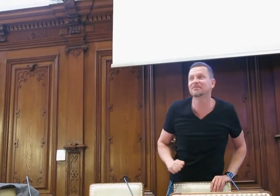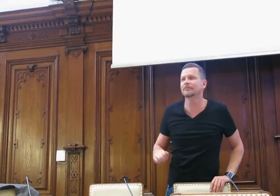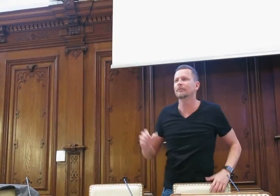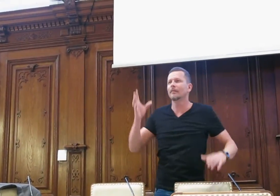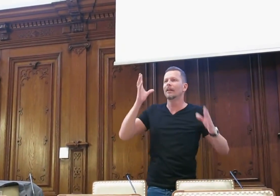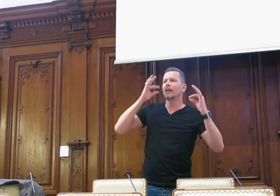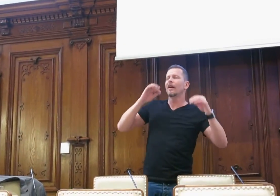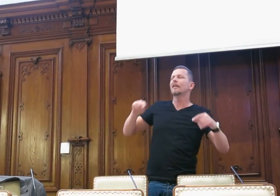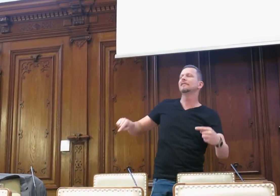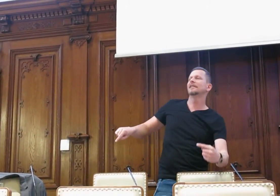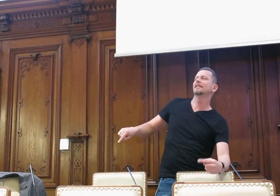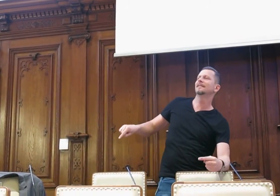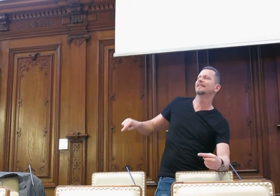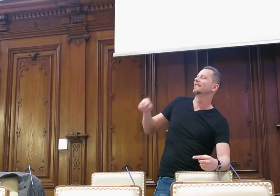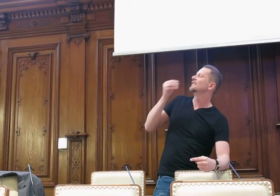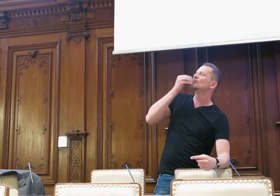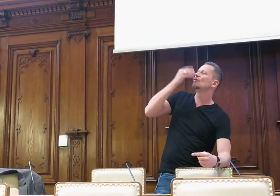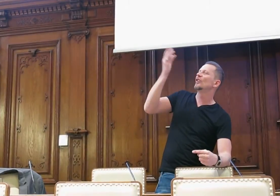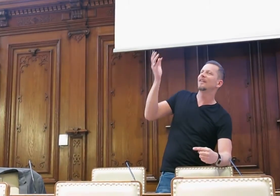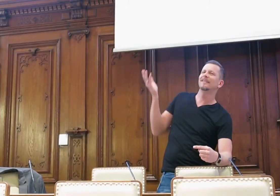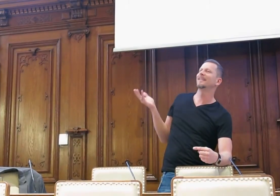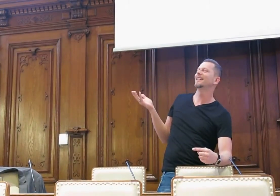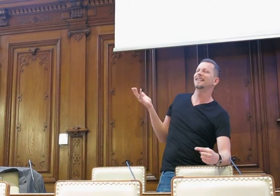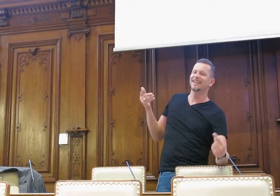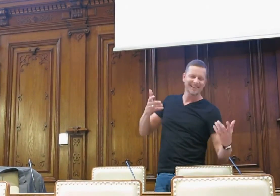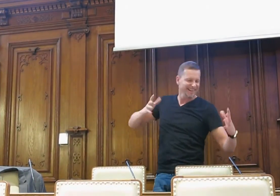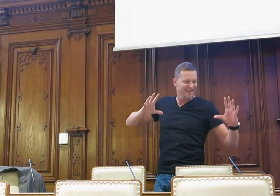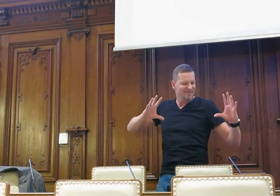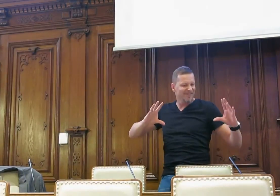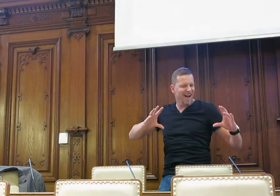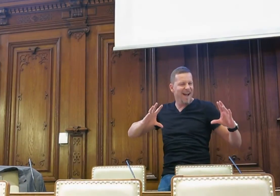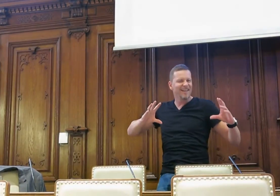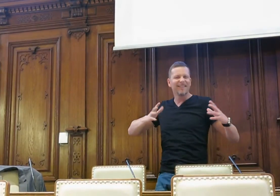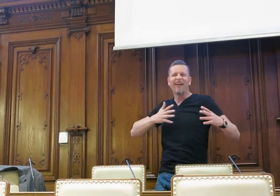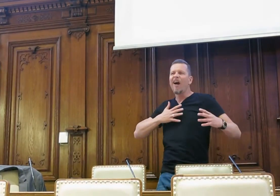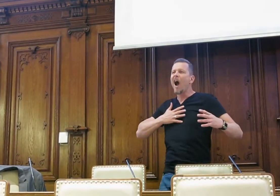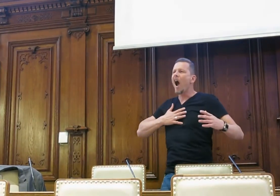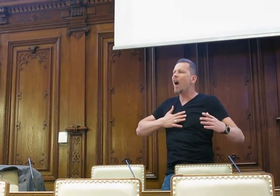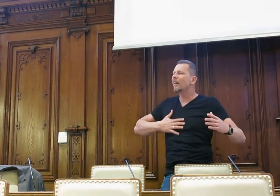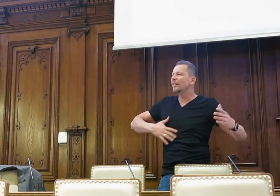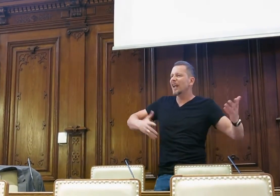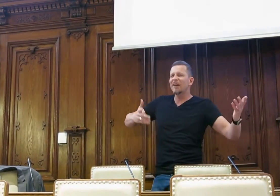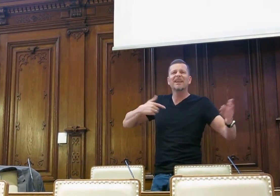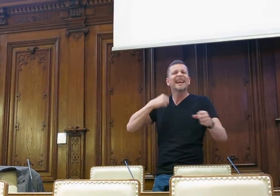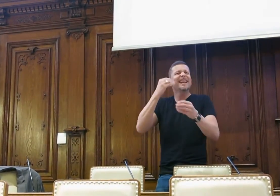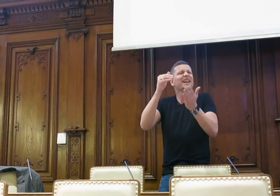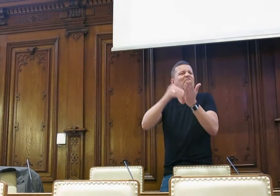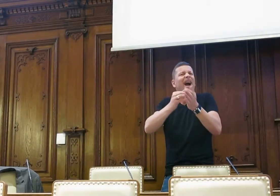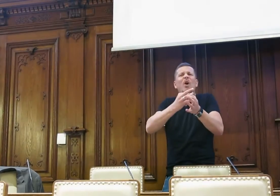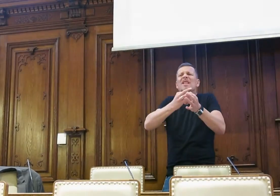Hallo, wir haben uns schon lange nicht mehr gesehen, die Katze liegt auf ihrer Wolke, genießt das Leben, es ist so weit, ist total toll, ja,